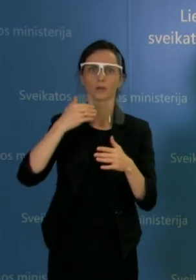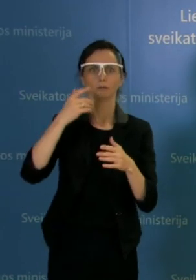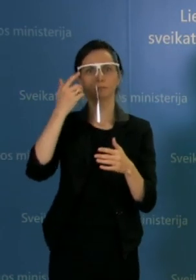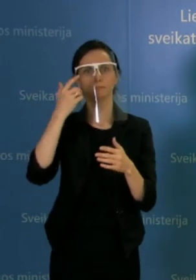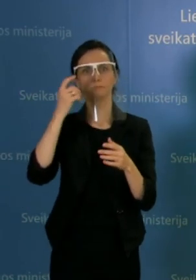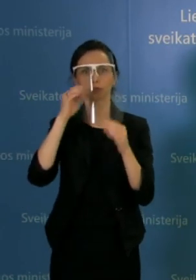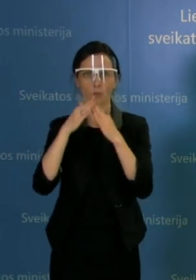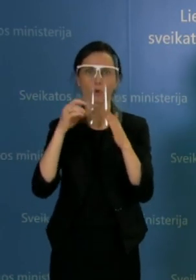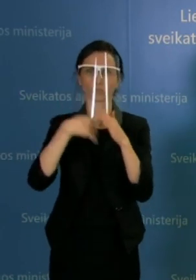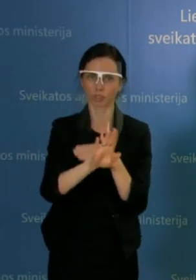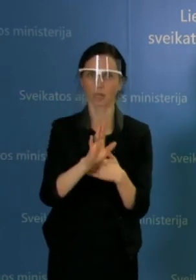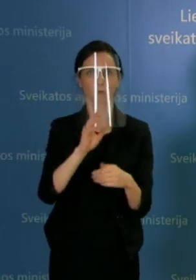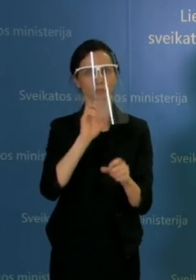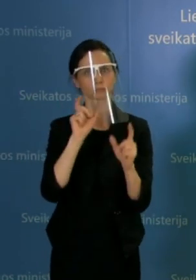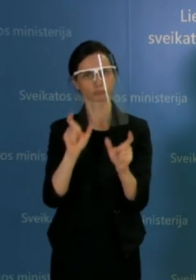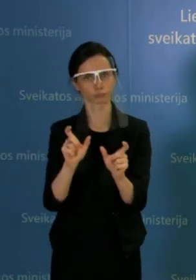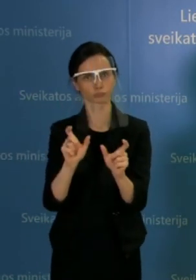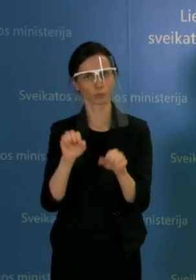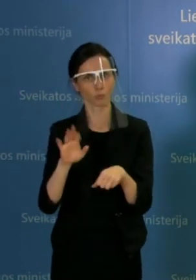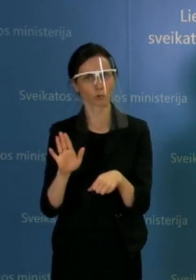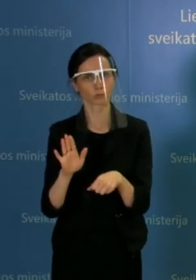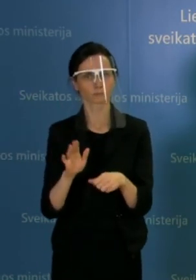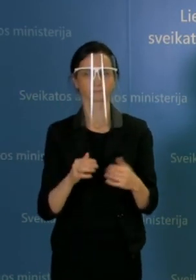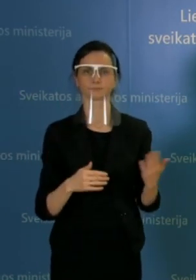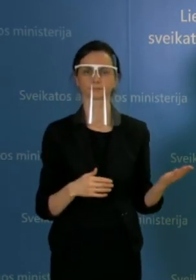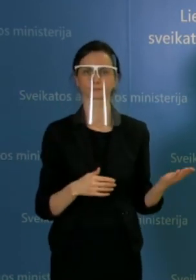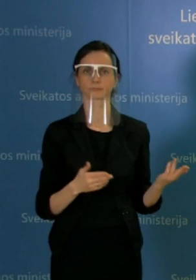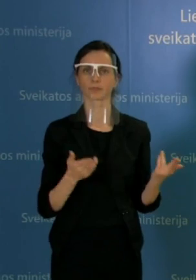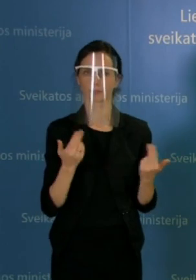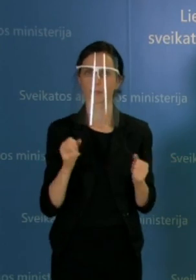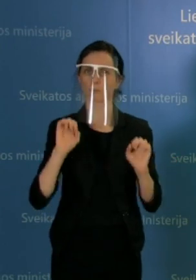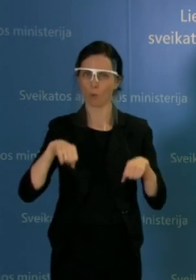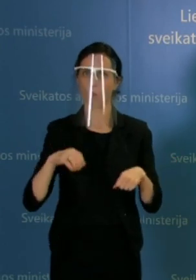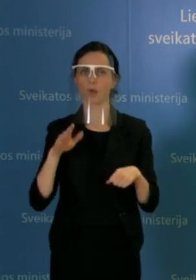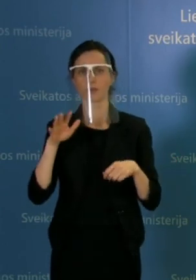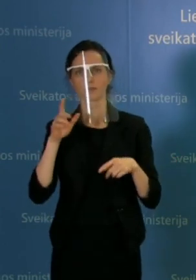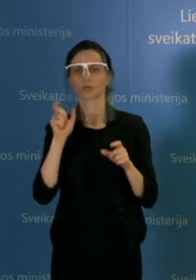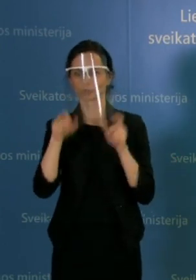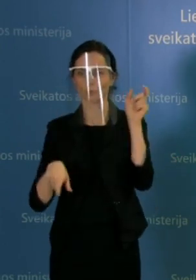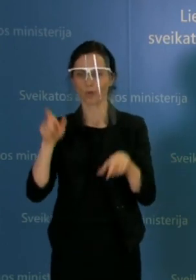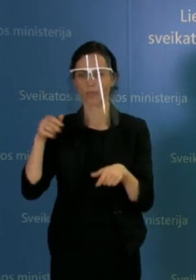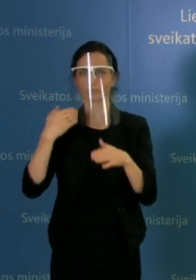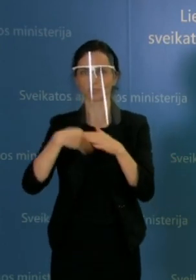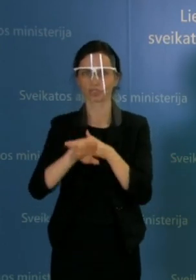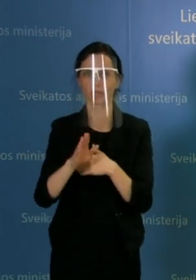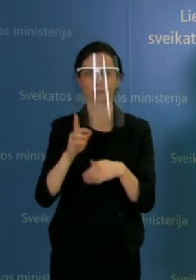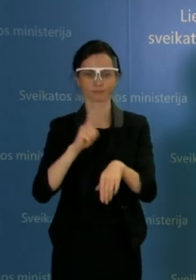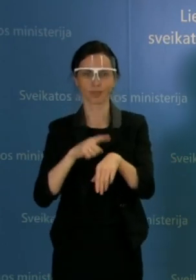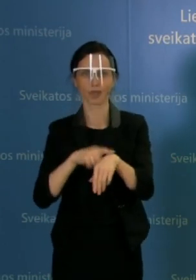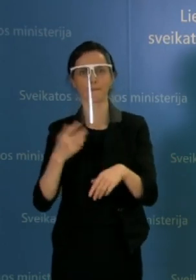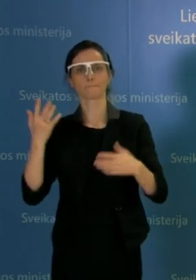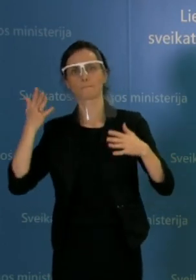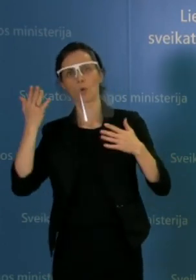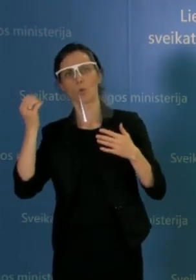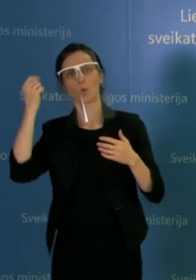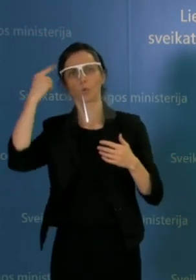Gali būti. Visko gali būti. Bet vėlgi tai yra kol kas teorinė galimybė. Ir kaip jau ir minėjau, šituos sprendimus